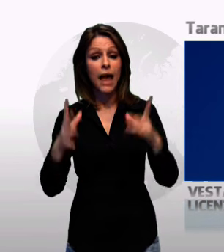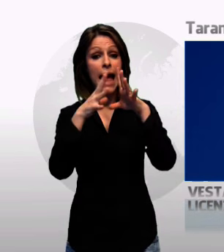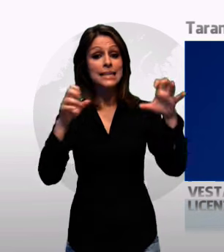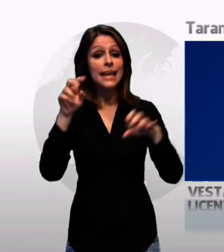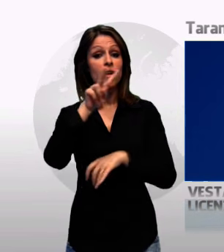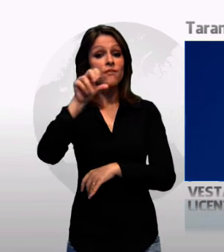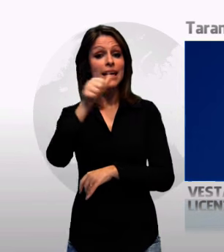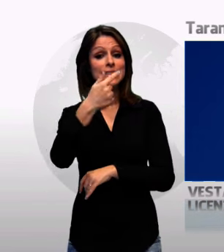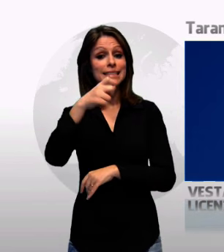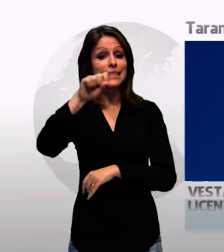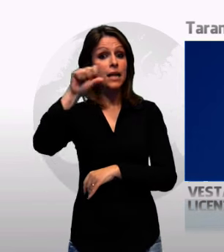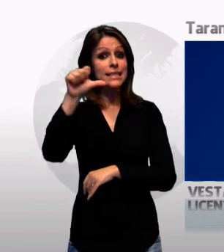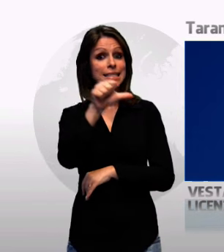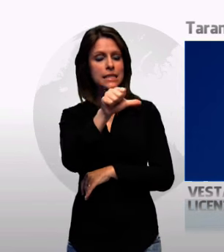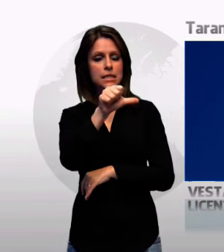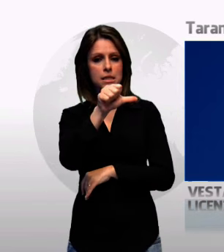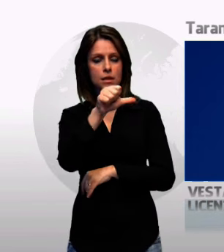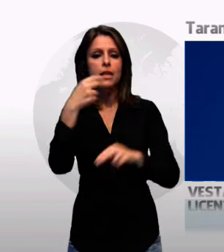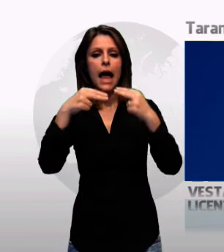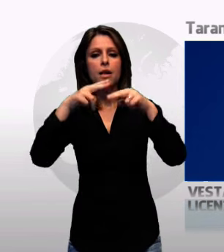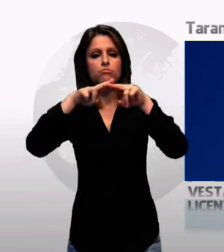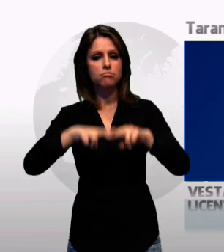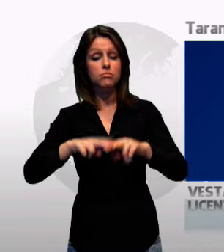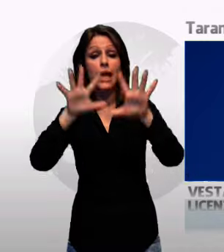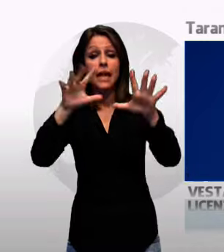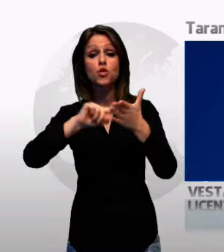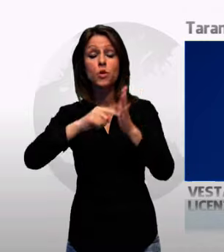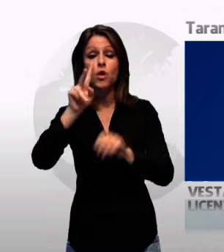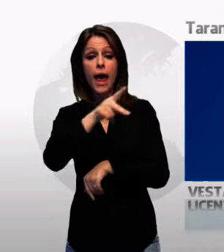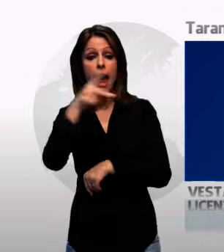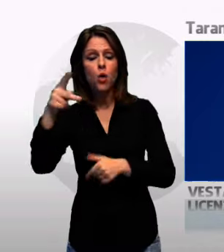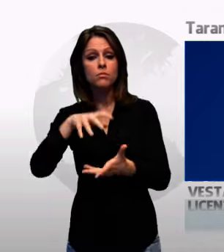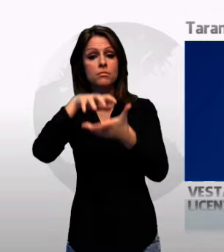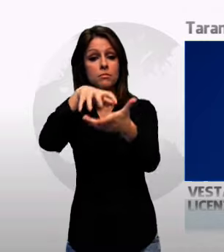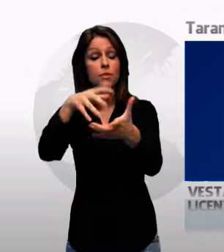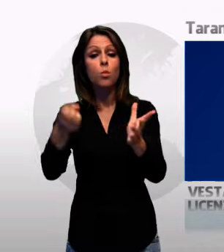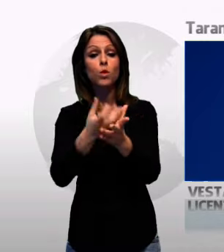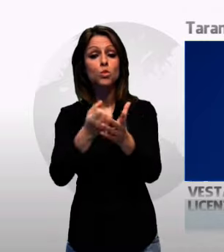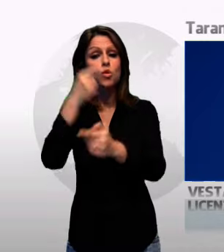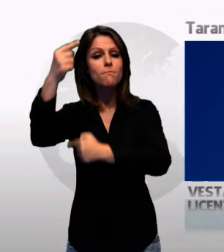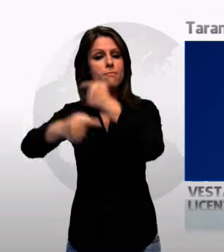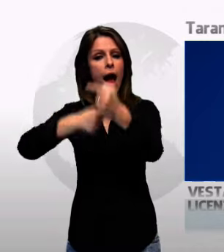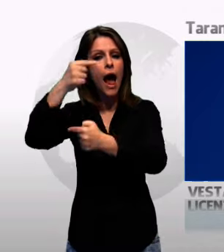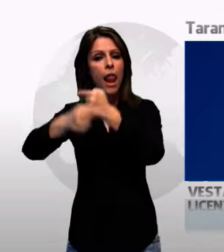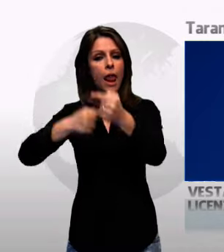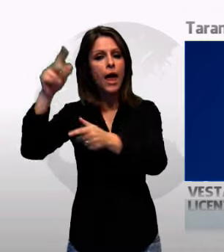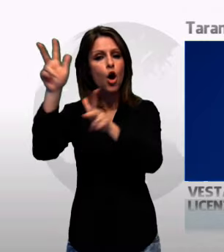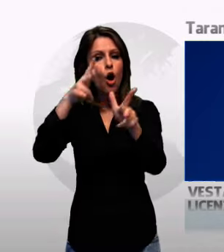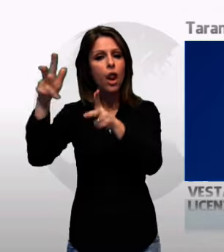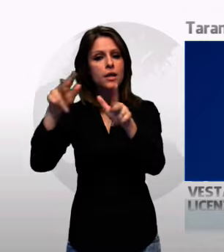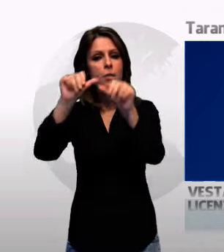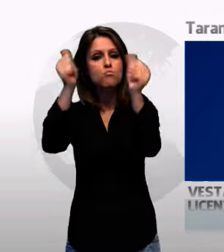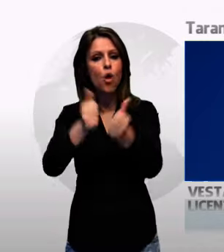La Vestas resterà a Taranto ed investirà 10 milioni di euro nella produzione di pale eoliche